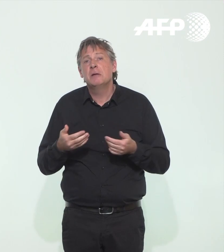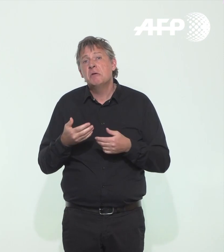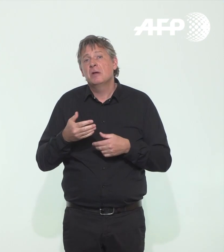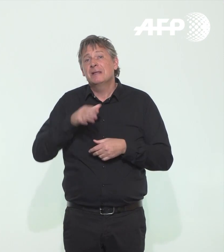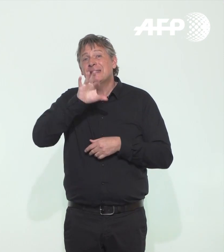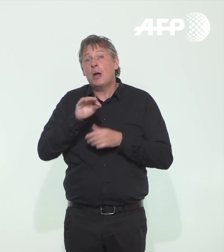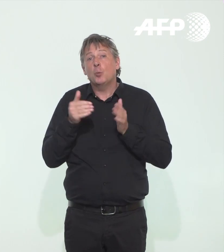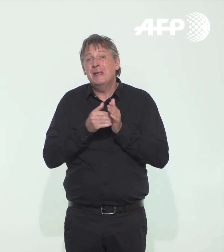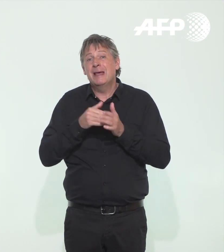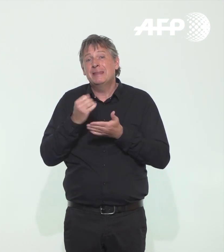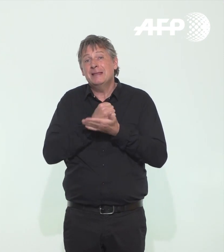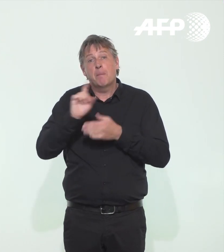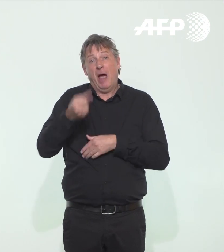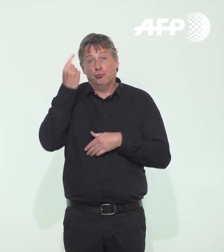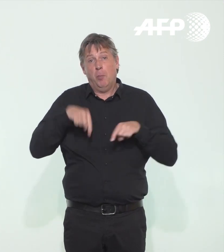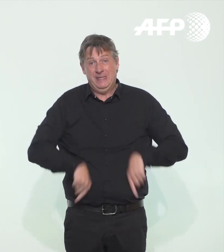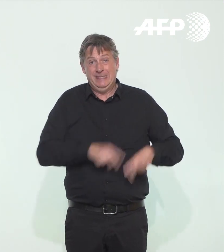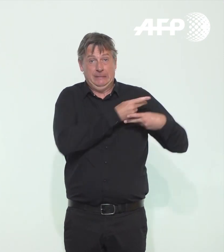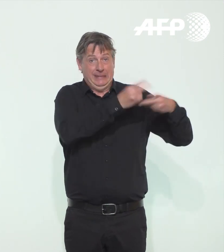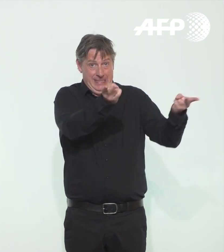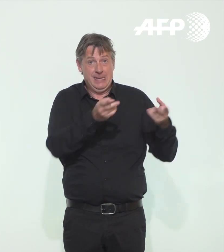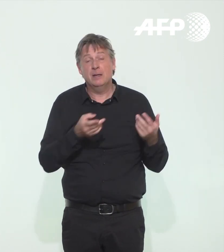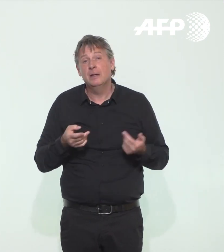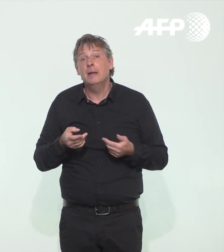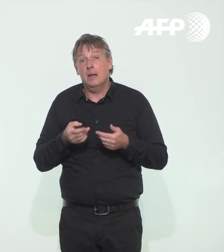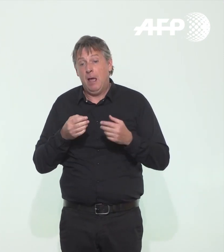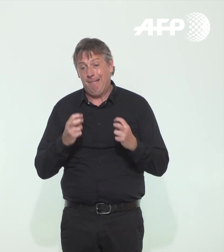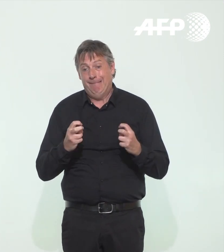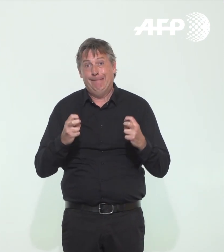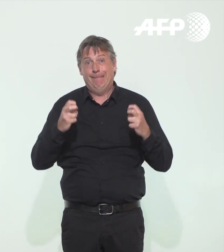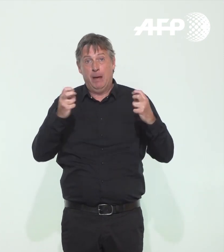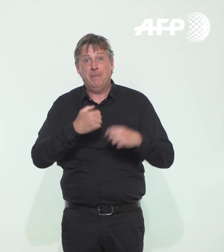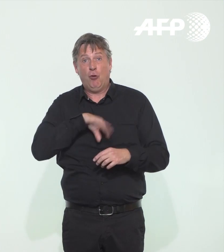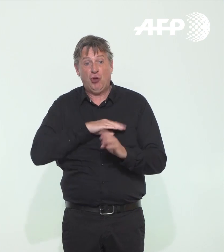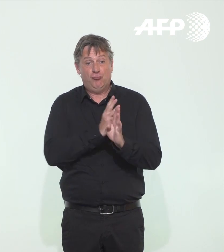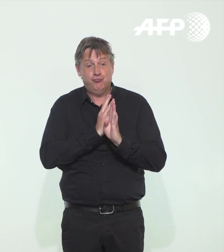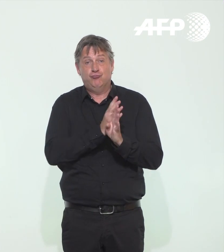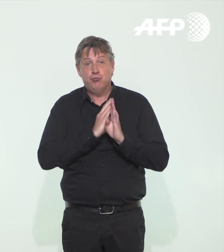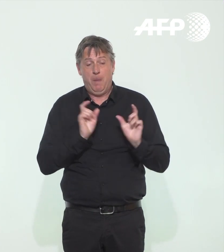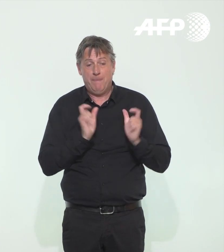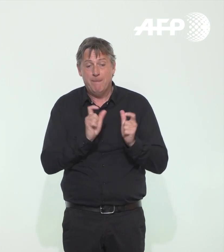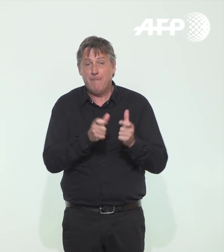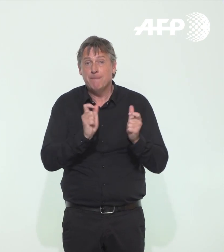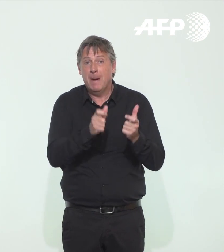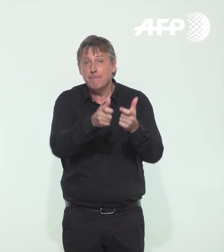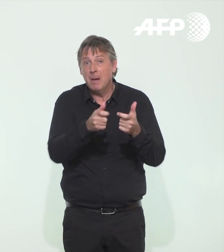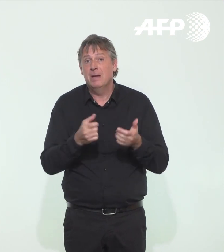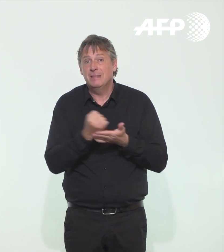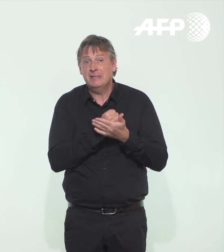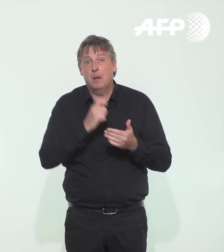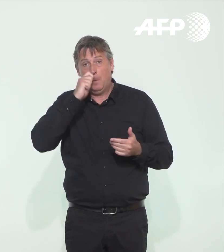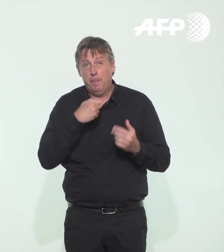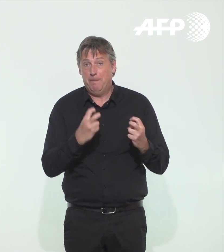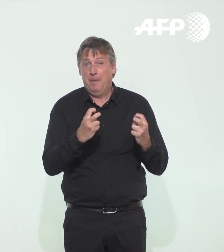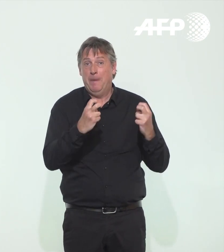50 000 tests par jour et l'objectif est évidemment de continuer à monter dans cette prise en charge importante de déconfinement. Et vous avez en plus